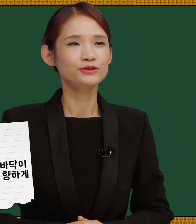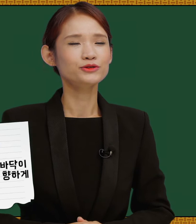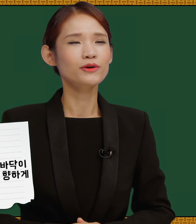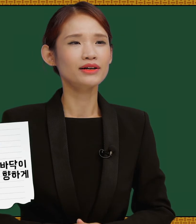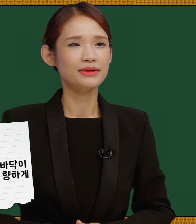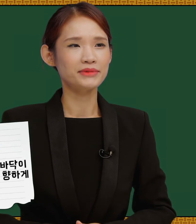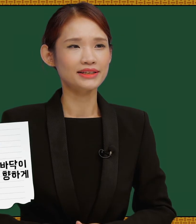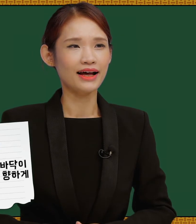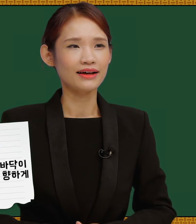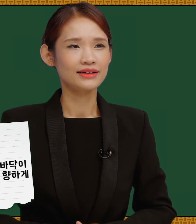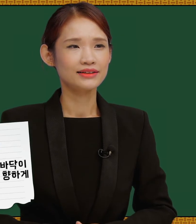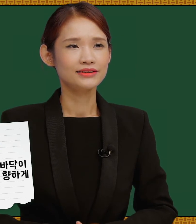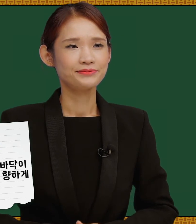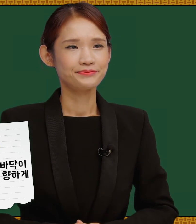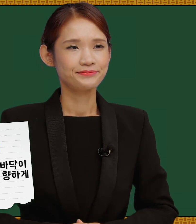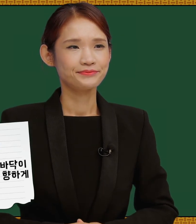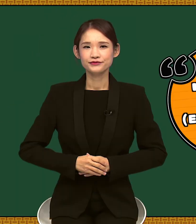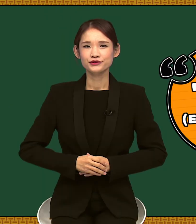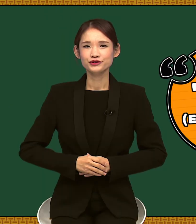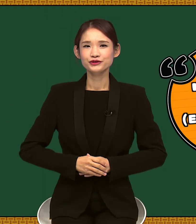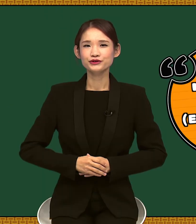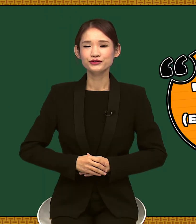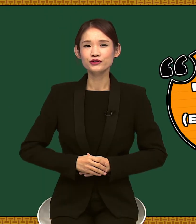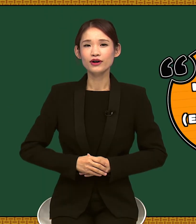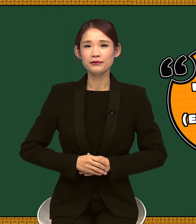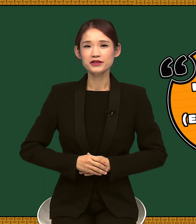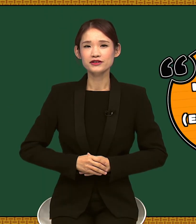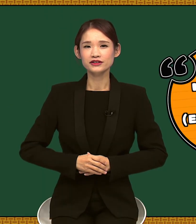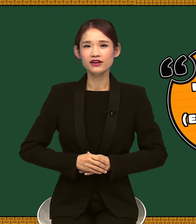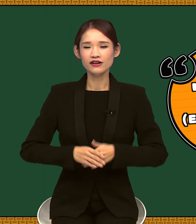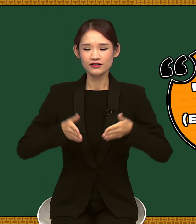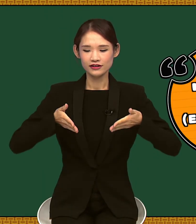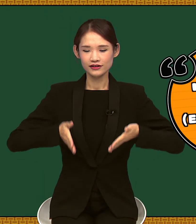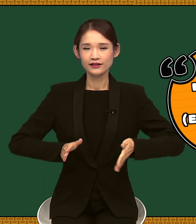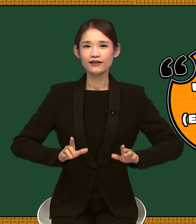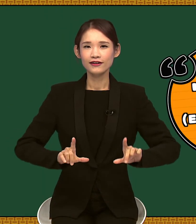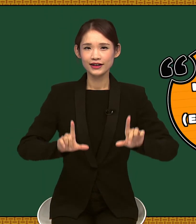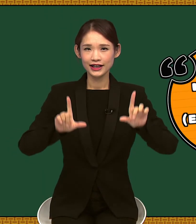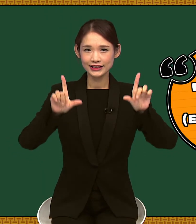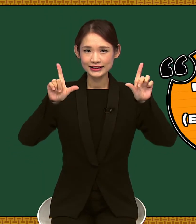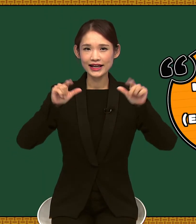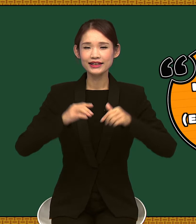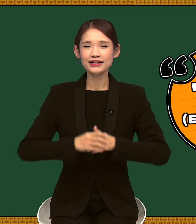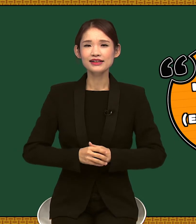수어가 됩니다. 두 수어가 합쳐져서 생일,